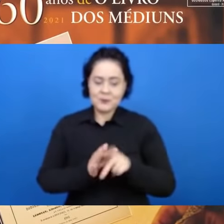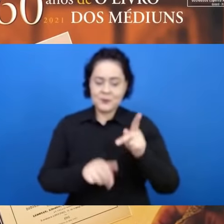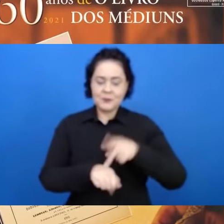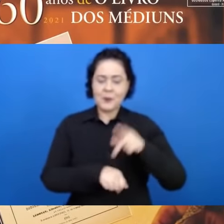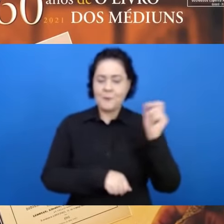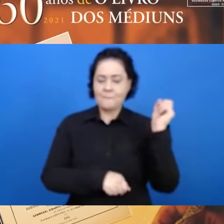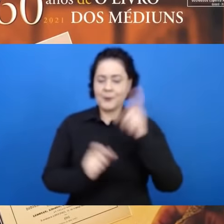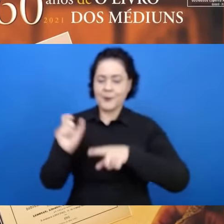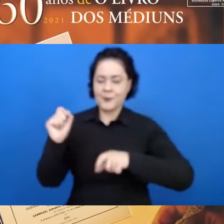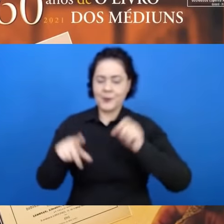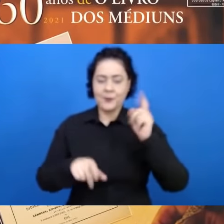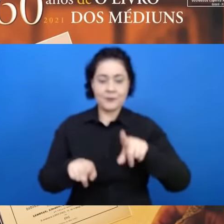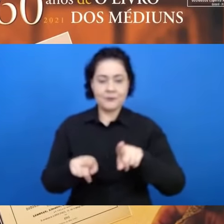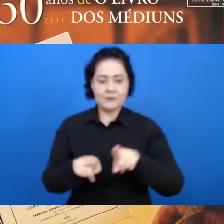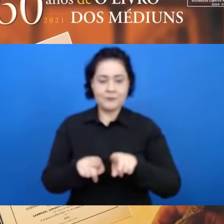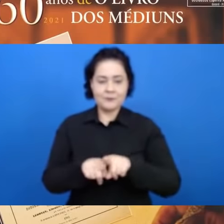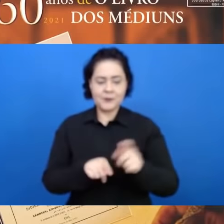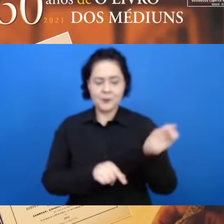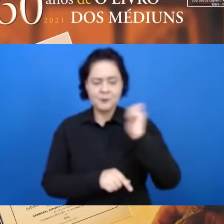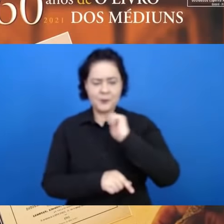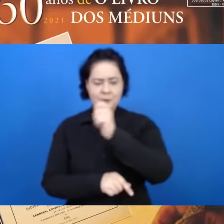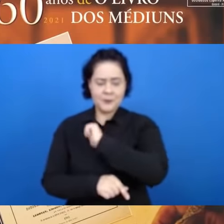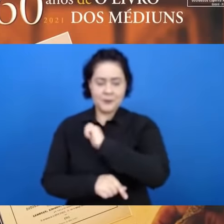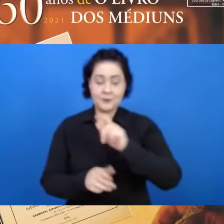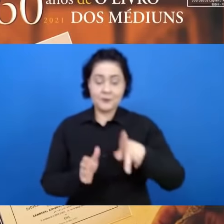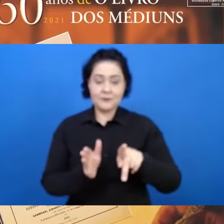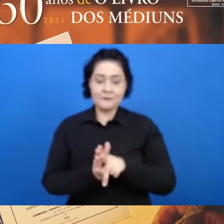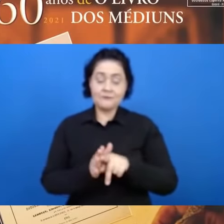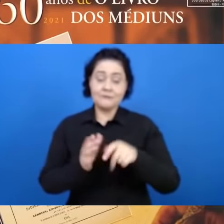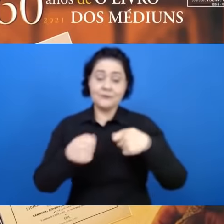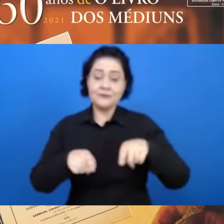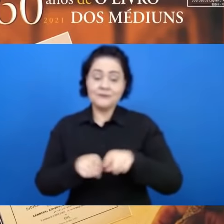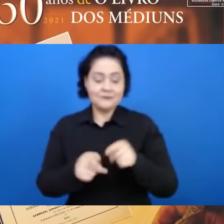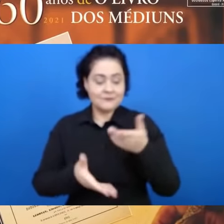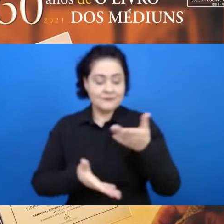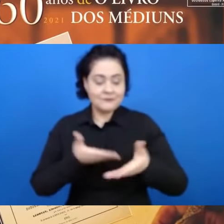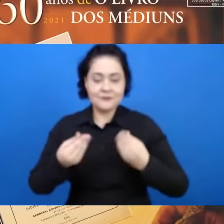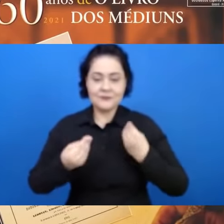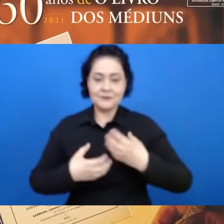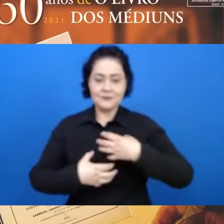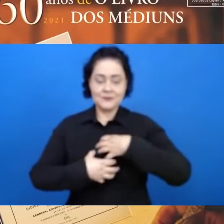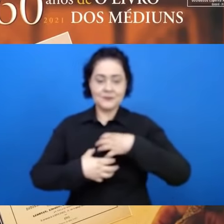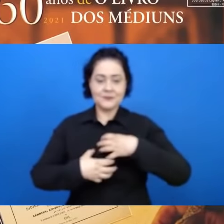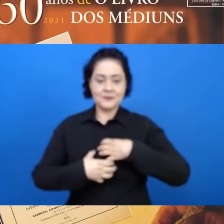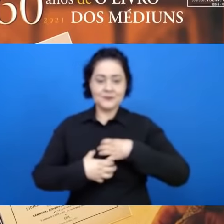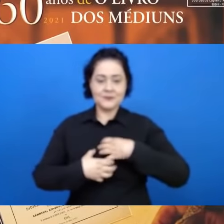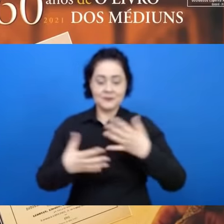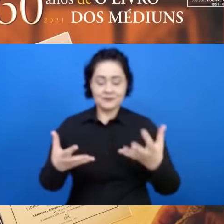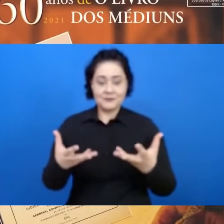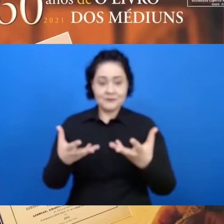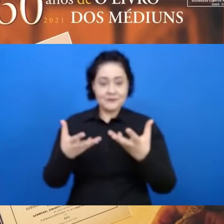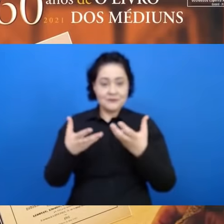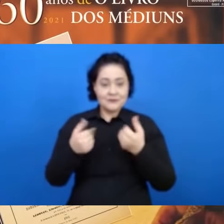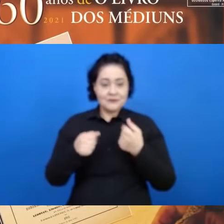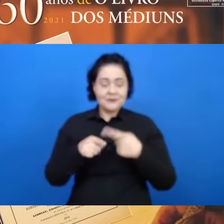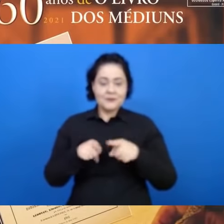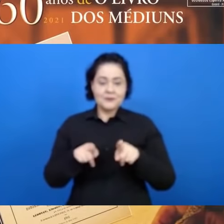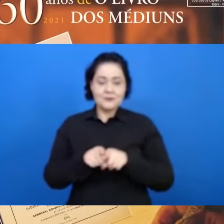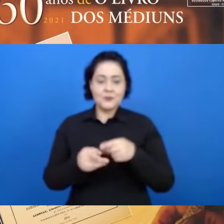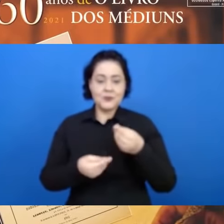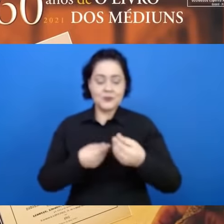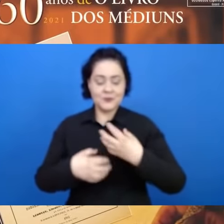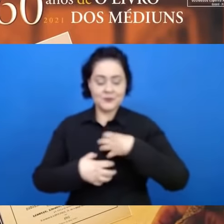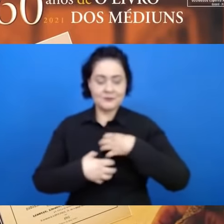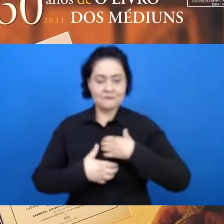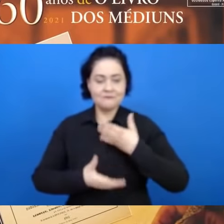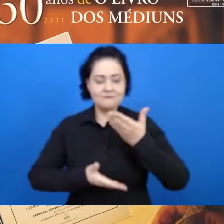teve de lidar também com as ilusões dos elogios, o incenso que muitas vezes acaba embriagando,